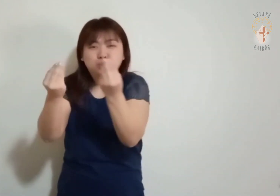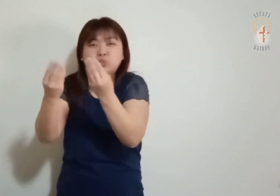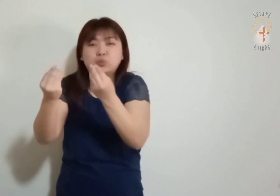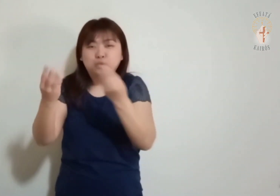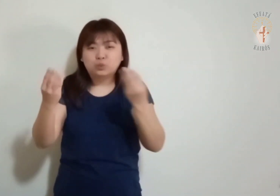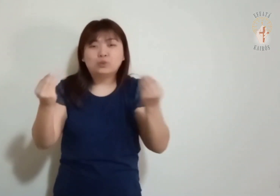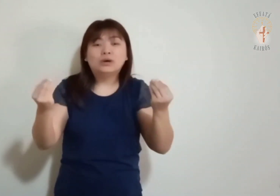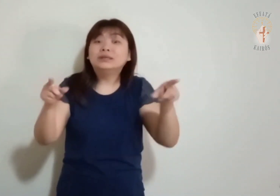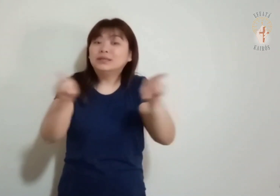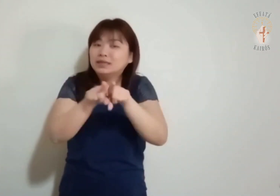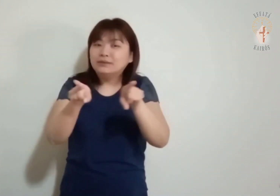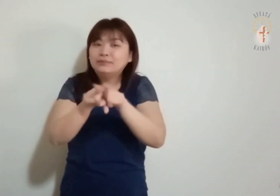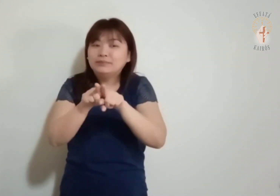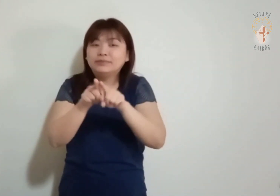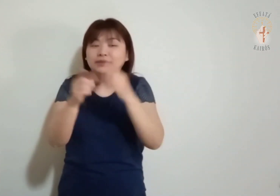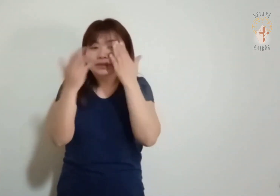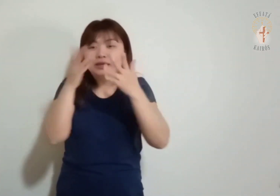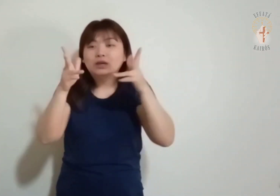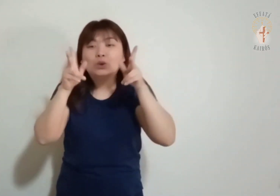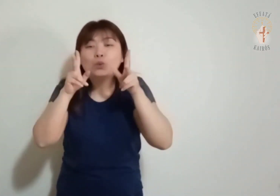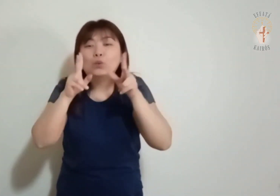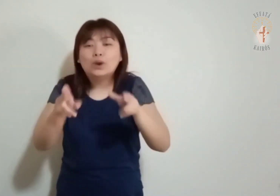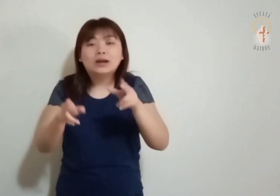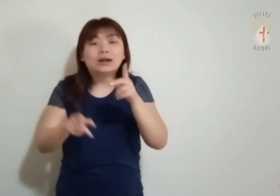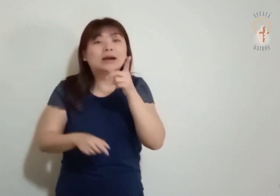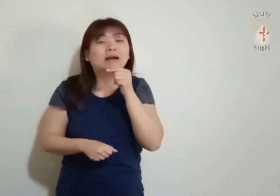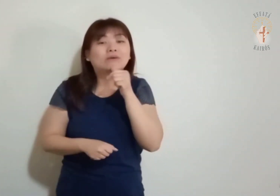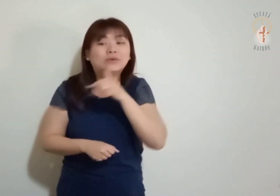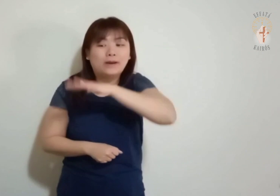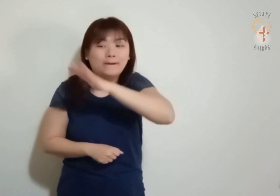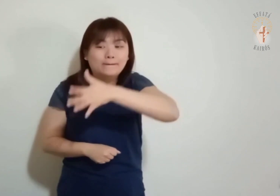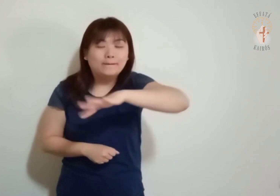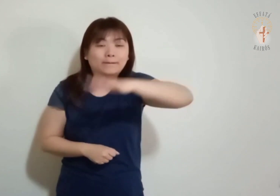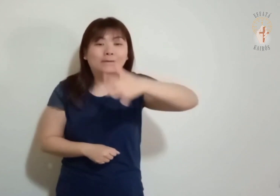inumerável como a areia das praias do mar.